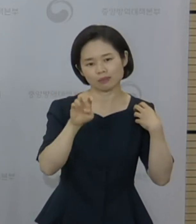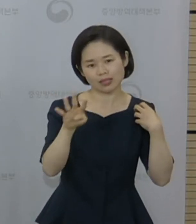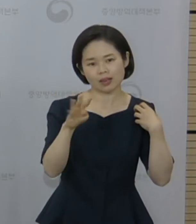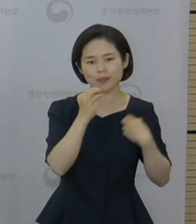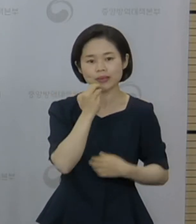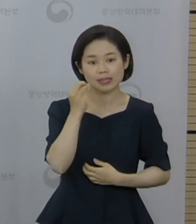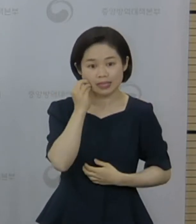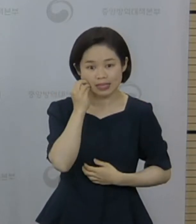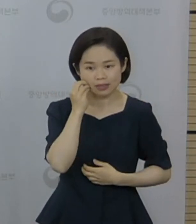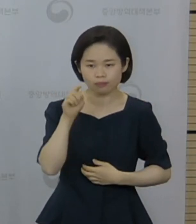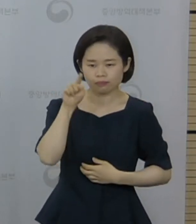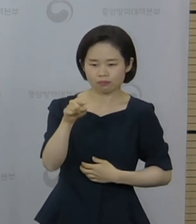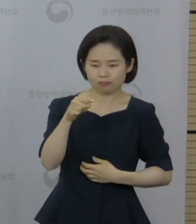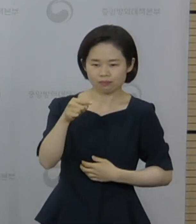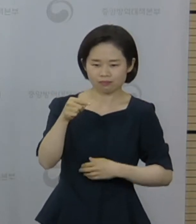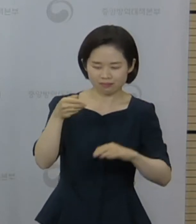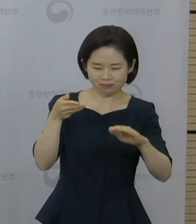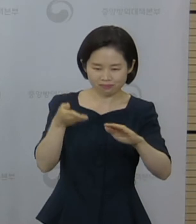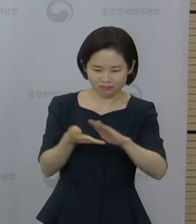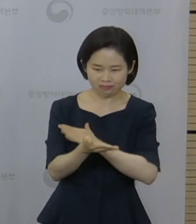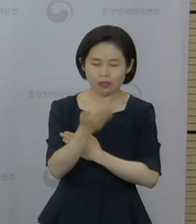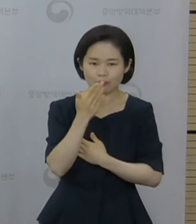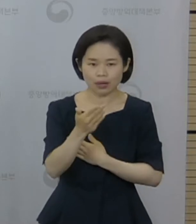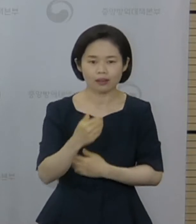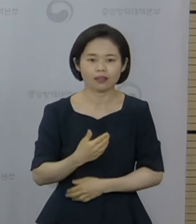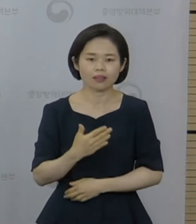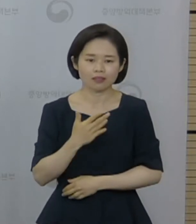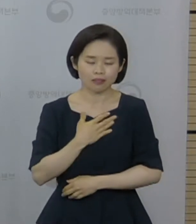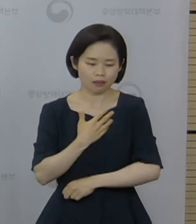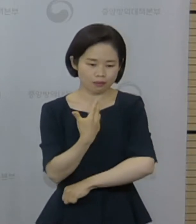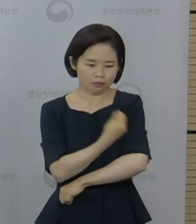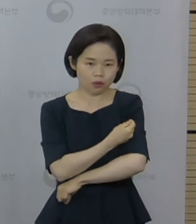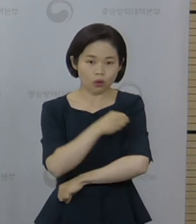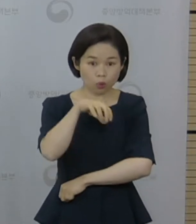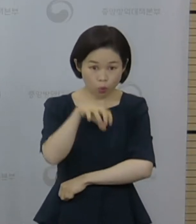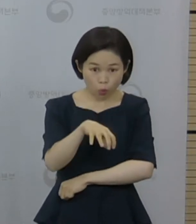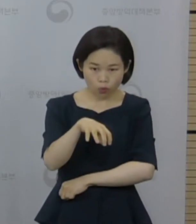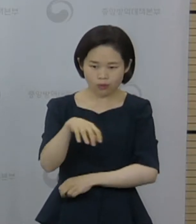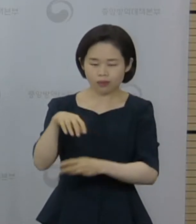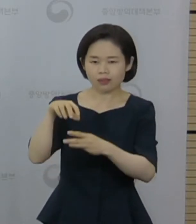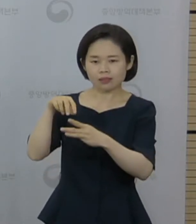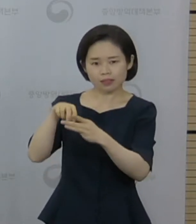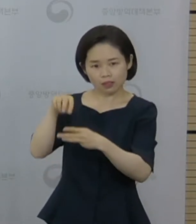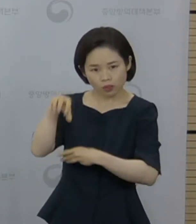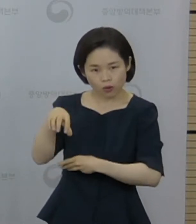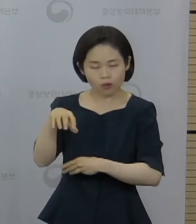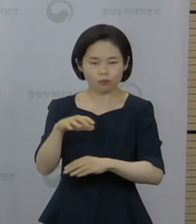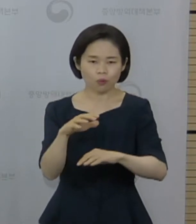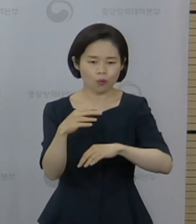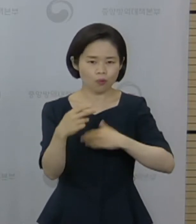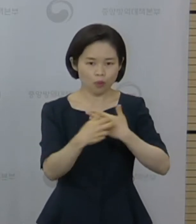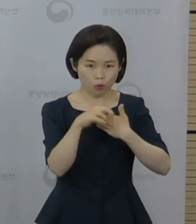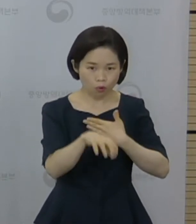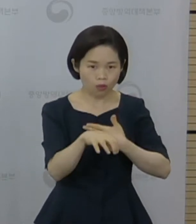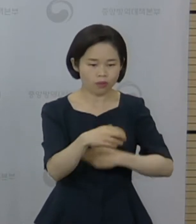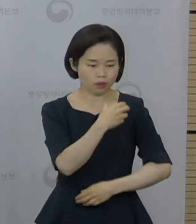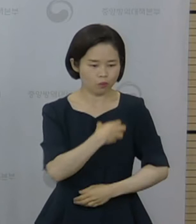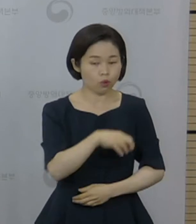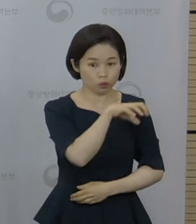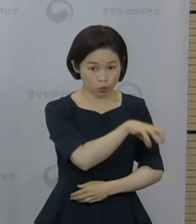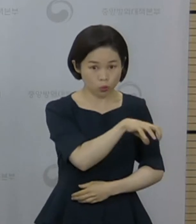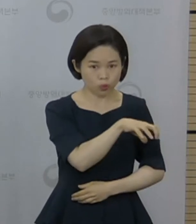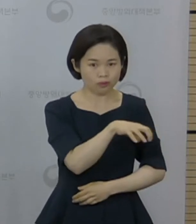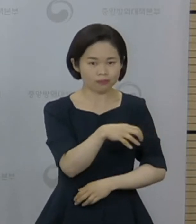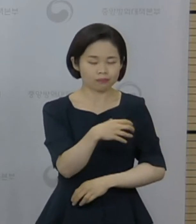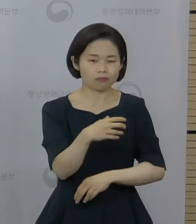본인이 예방접종을 받은 예방접종센터, 위탁의료기관, 보건소 등에서도 발급을 받으실 수 있습니다.